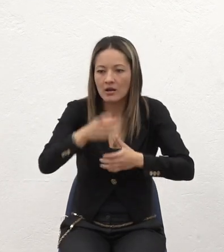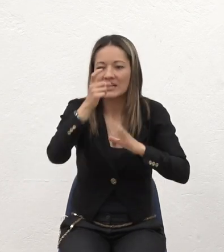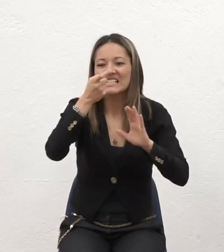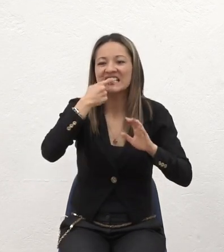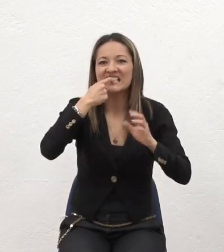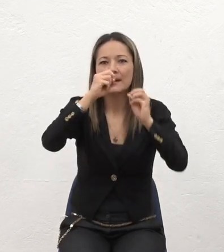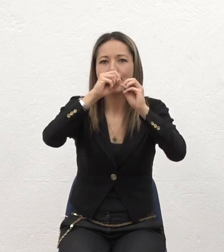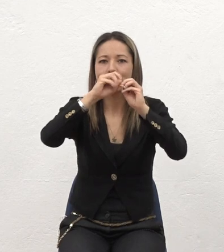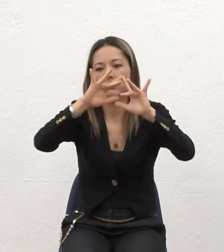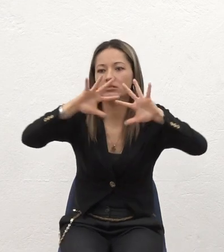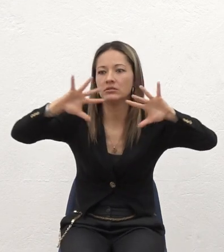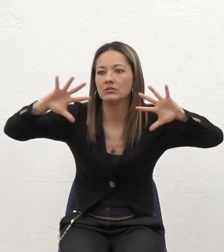El vidrio No era de seguridad